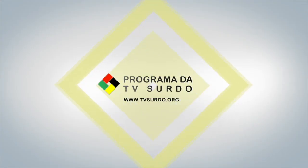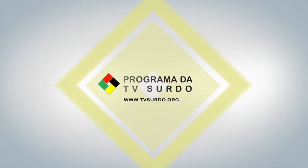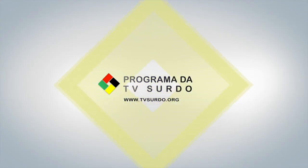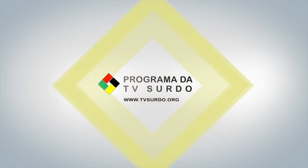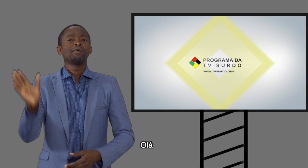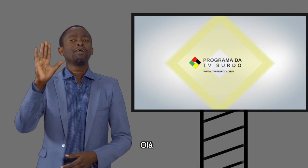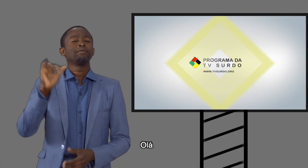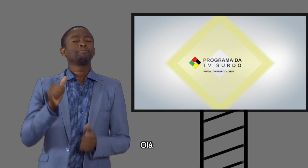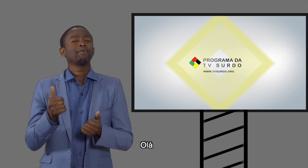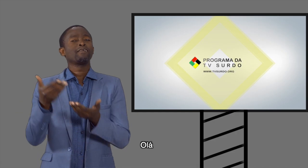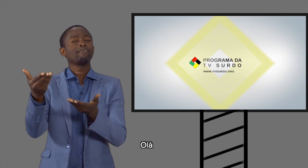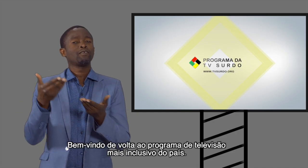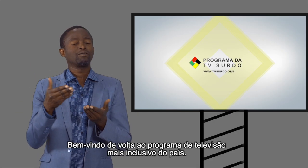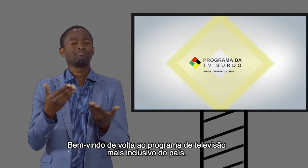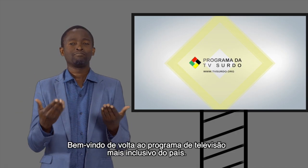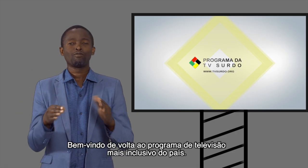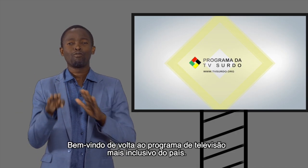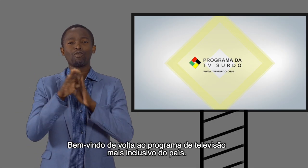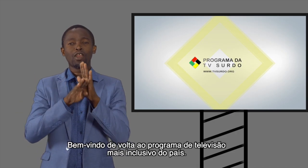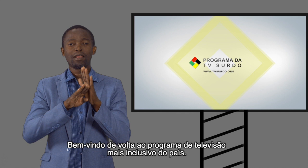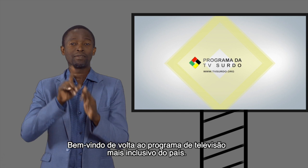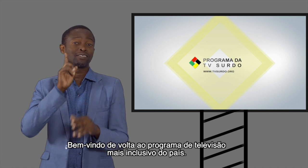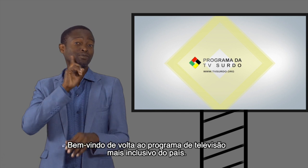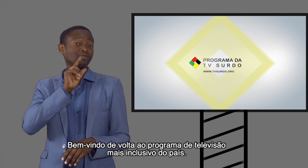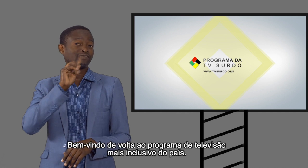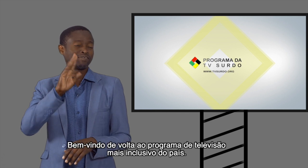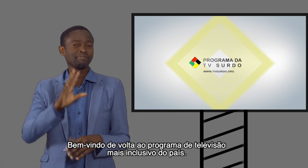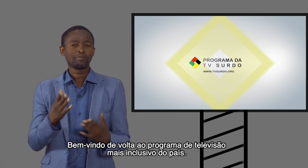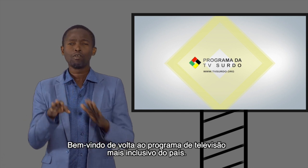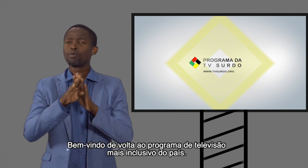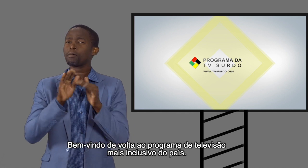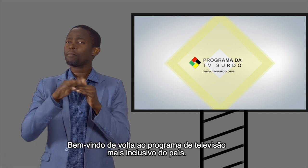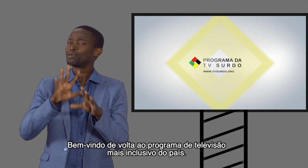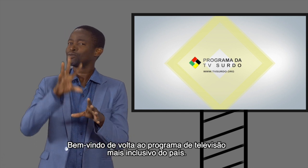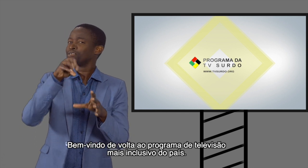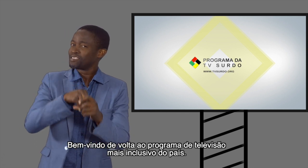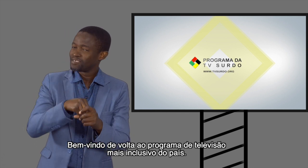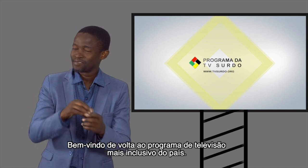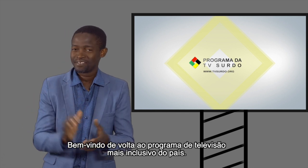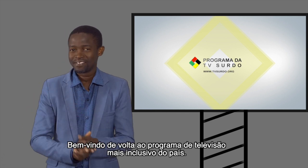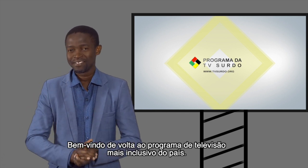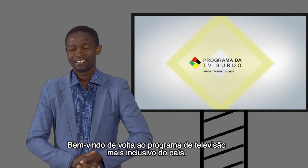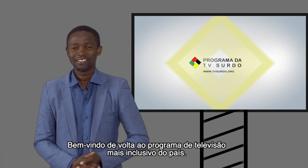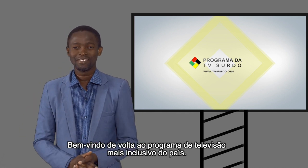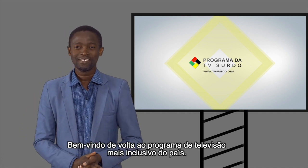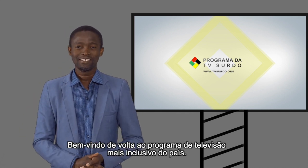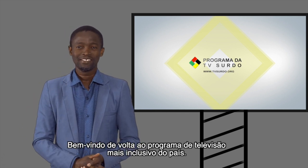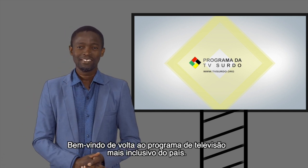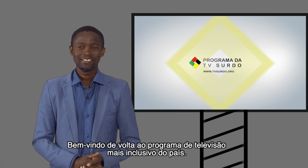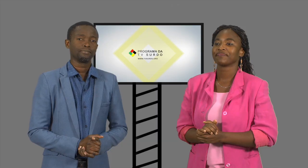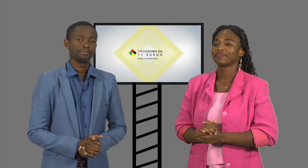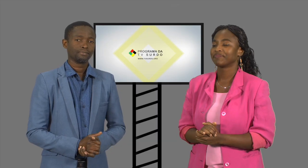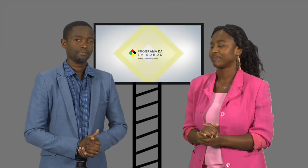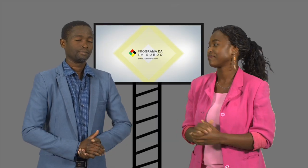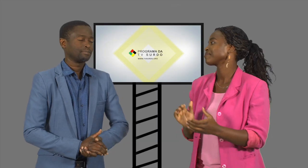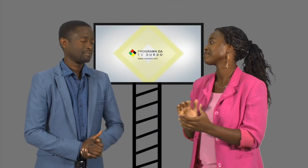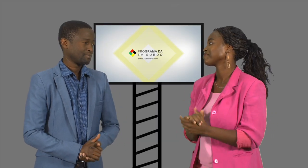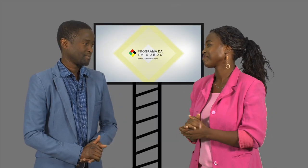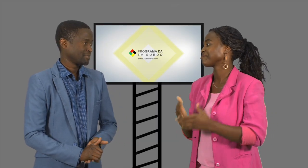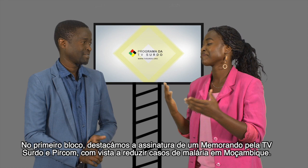Olá! Bem-vindo de volta ao programa de televisão mais inclusivo do país. No